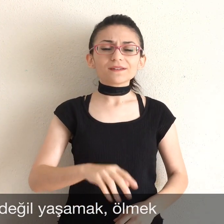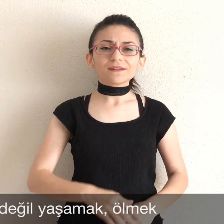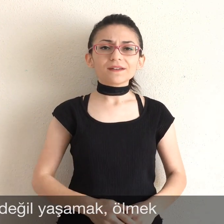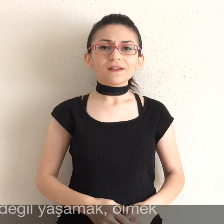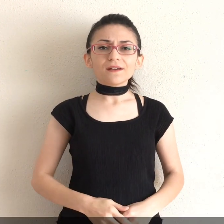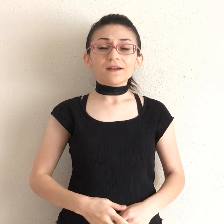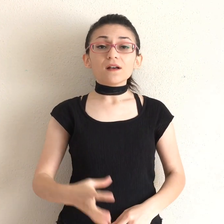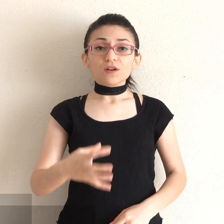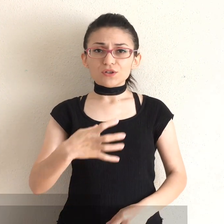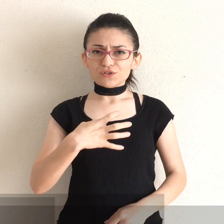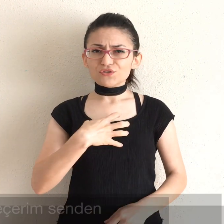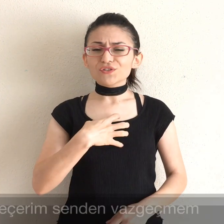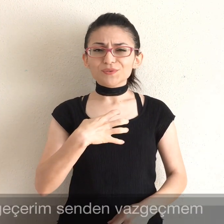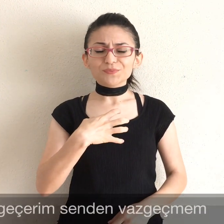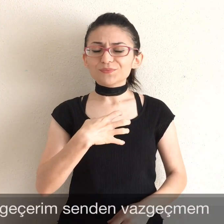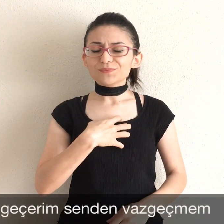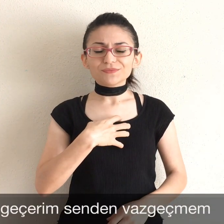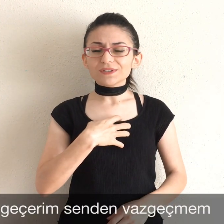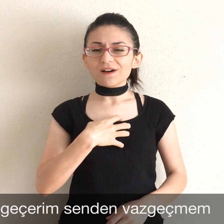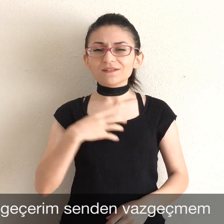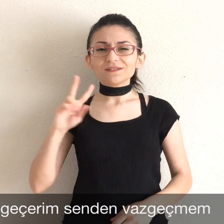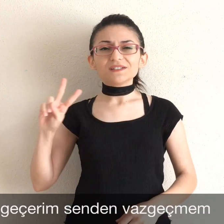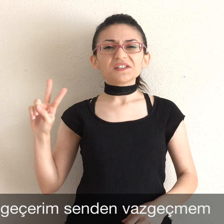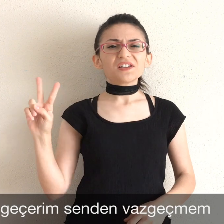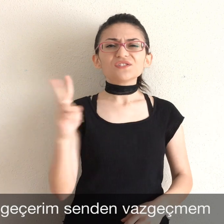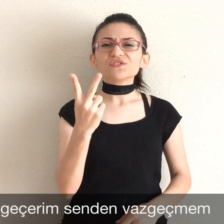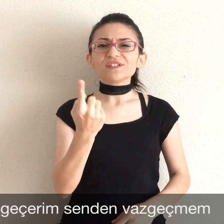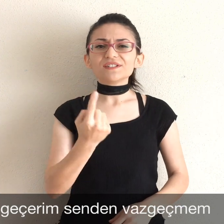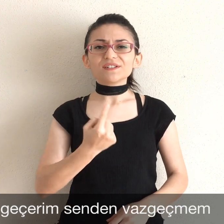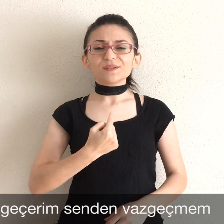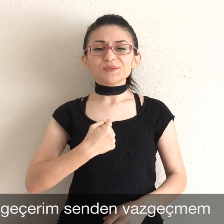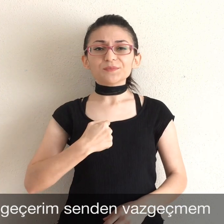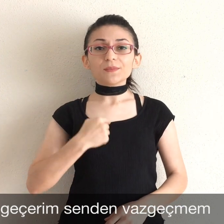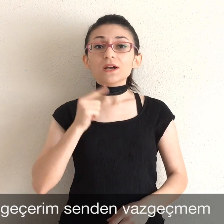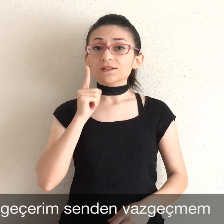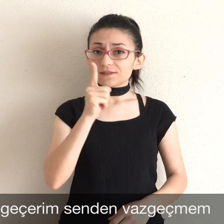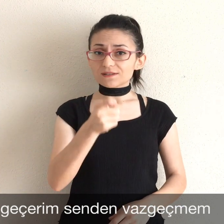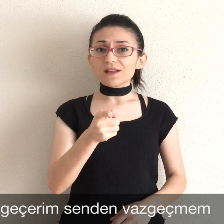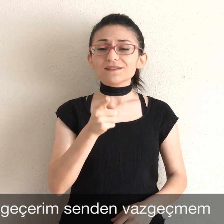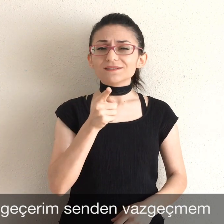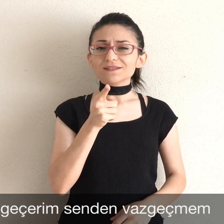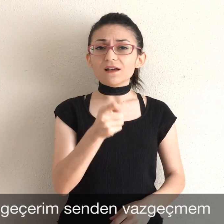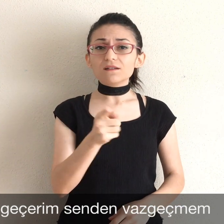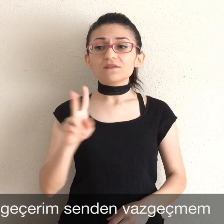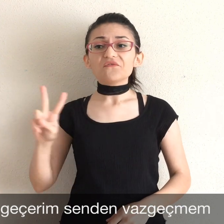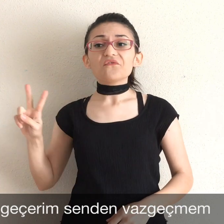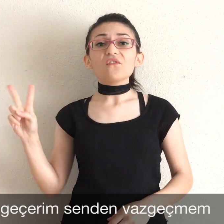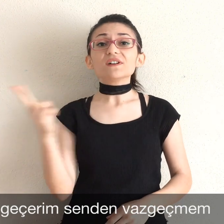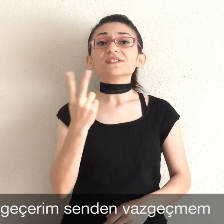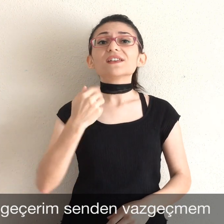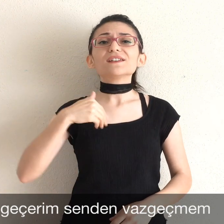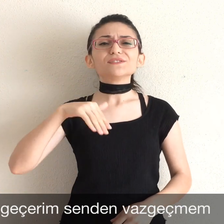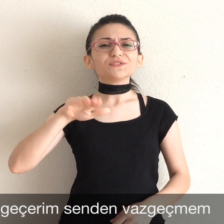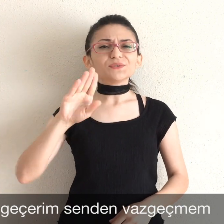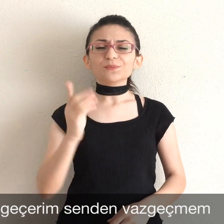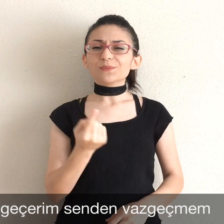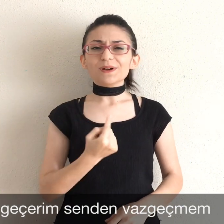Canımdan geçerim, senden vazgeçmem